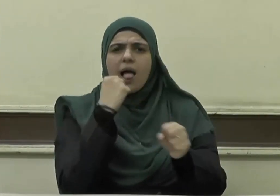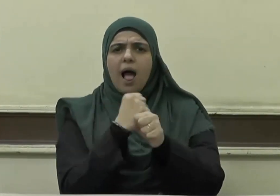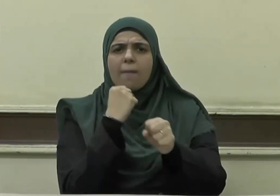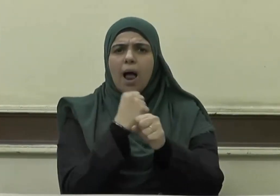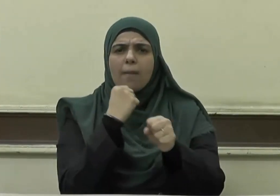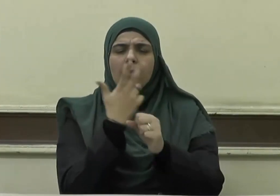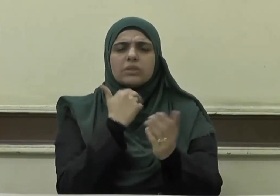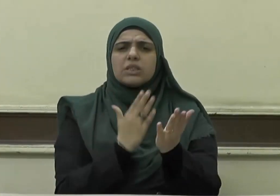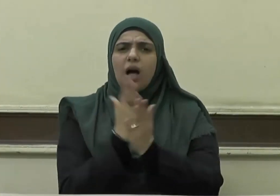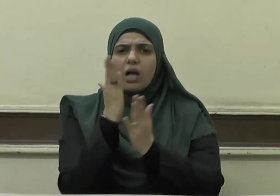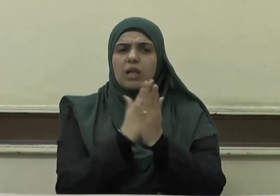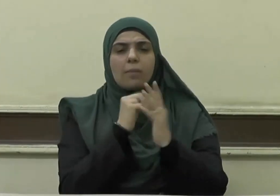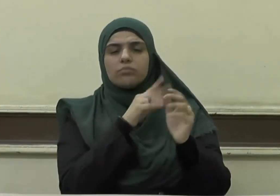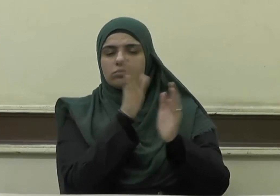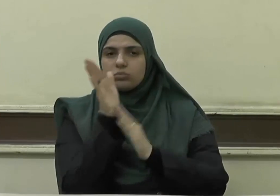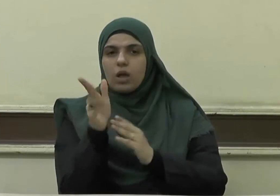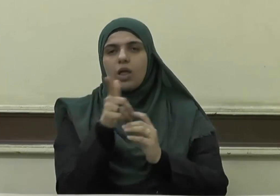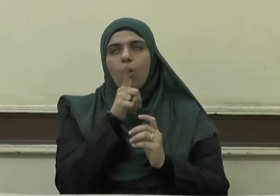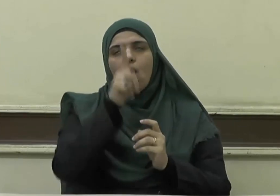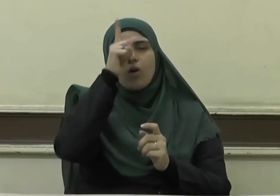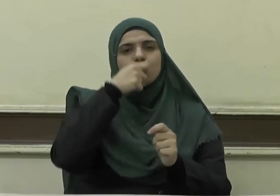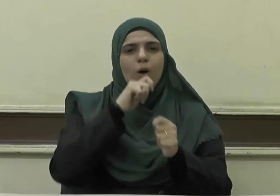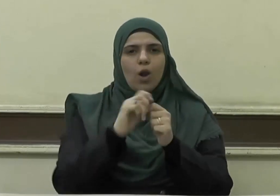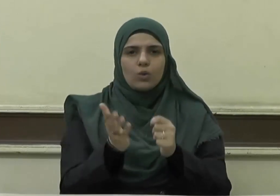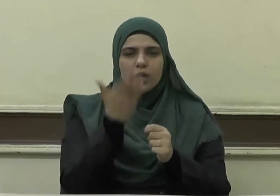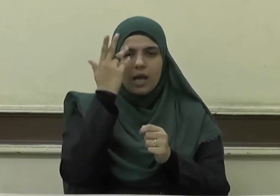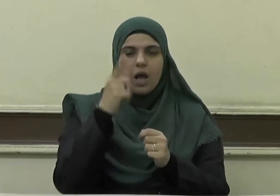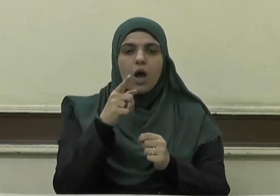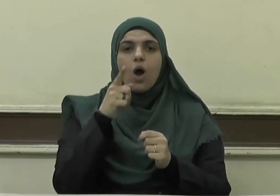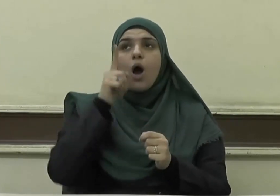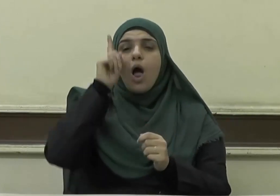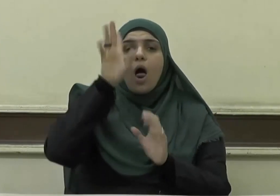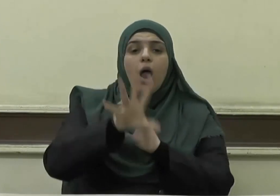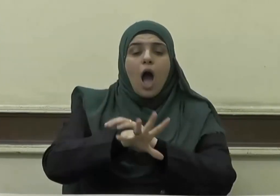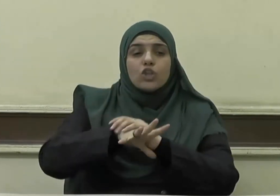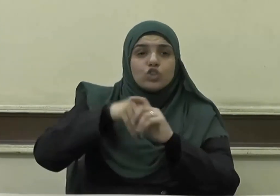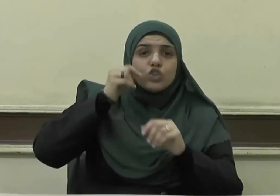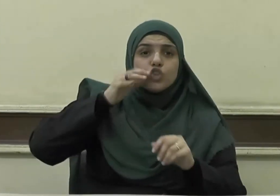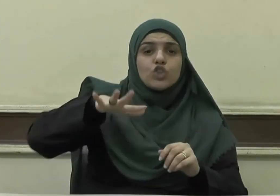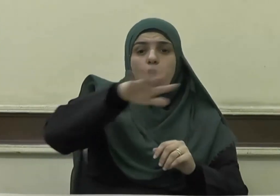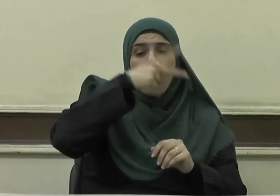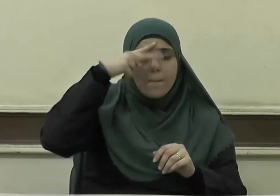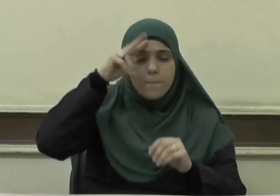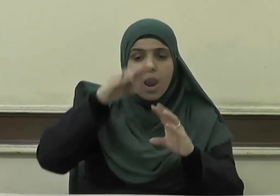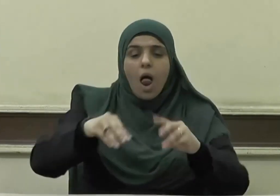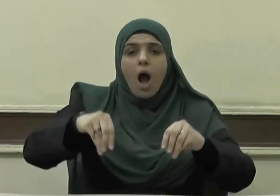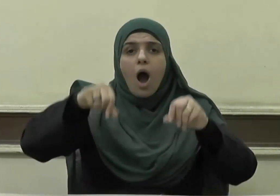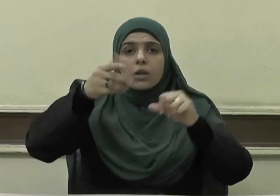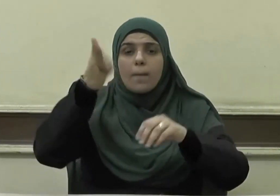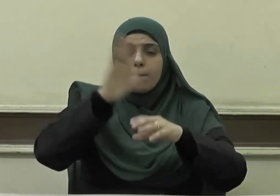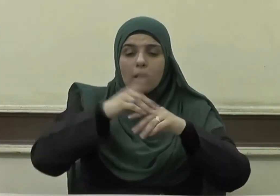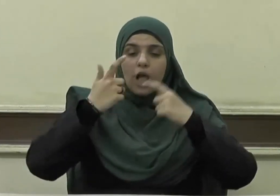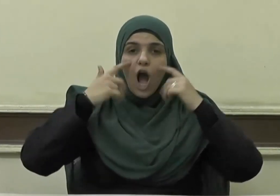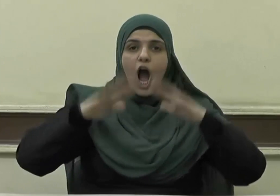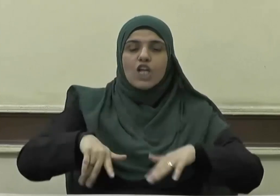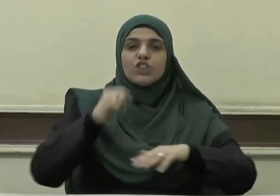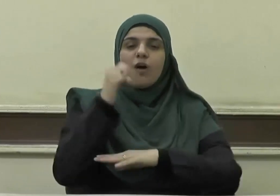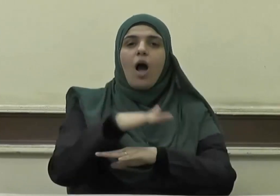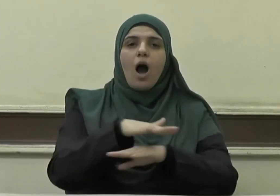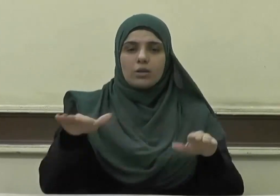الصالحة يقول سبحانه هو أنشاكم من الأرض واستعمركم فيها وهذا